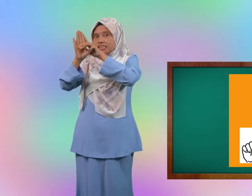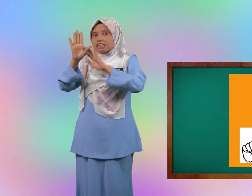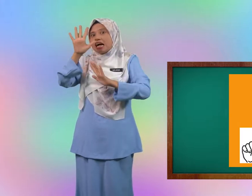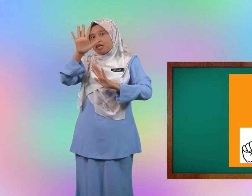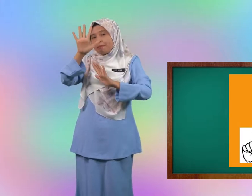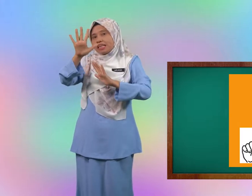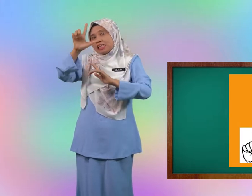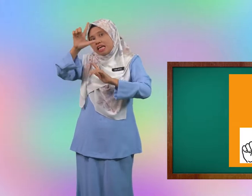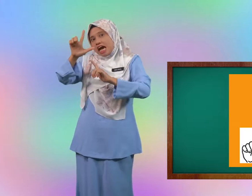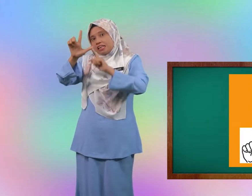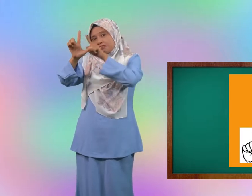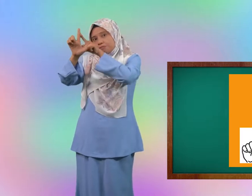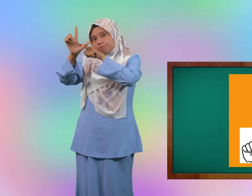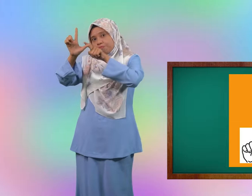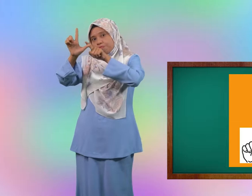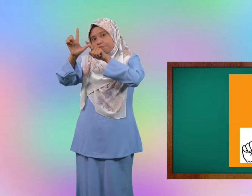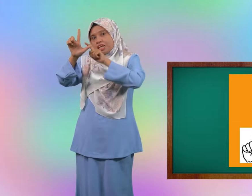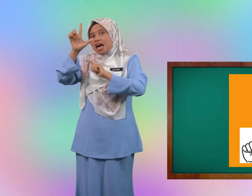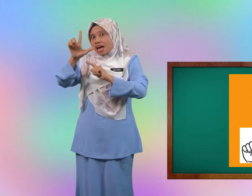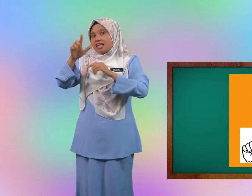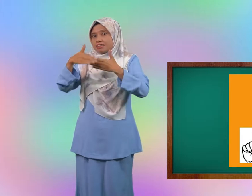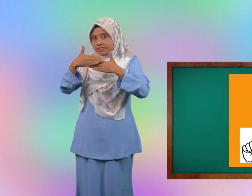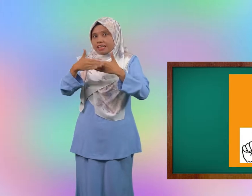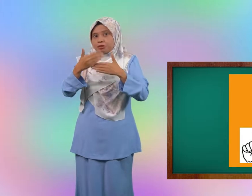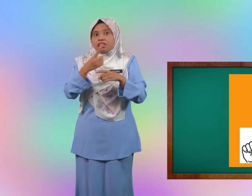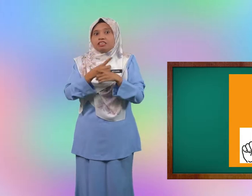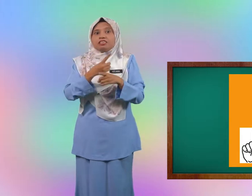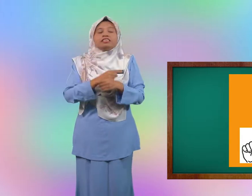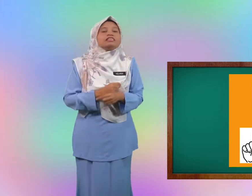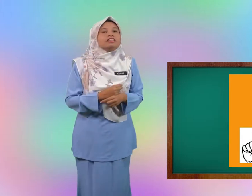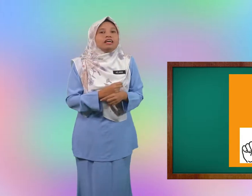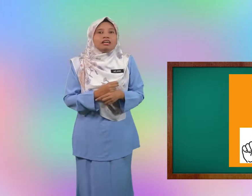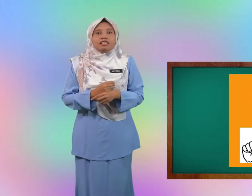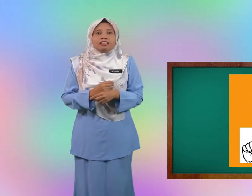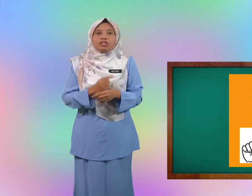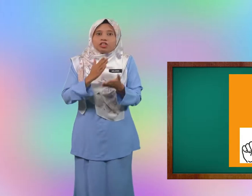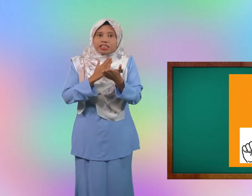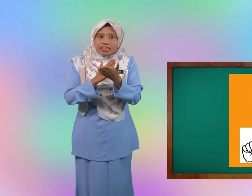kehadapan L L senang betul seterusnya